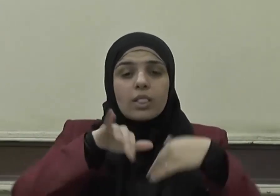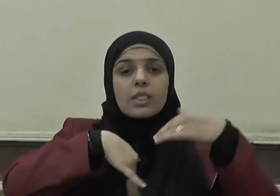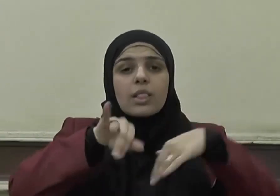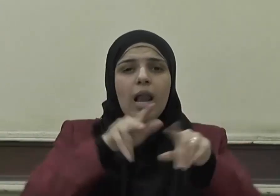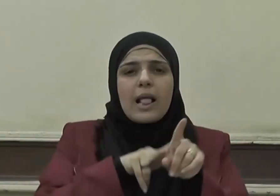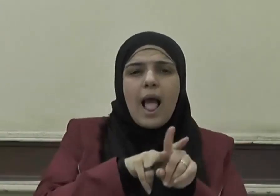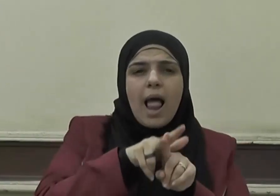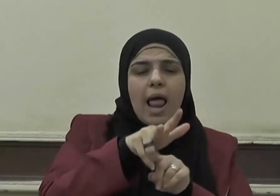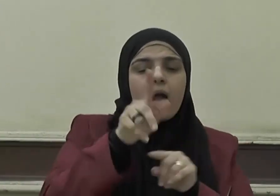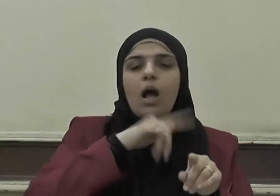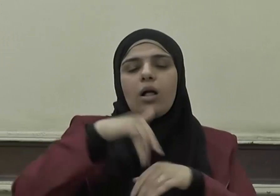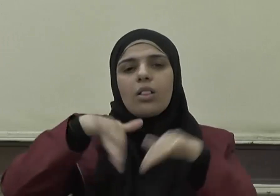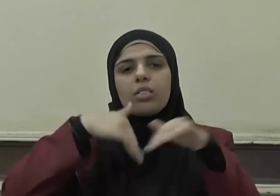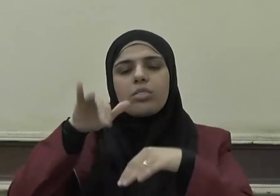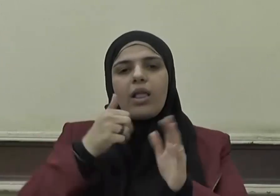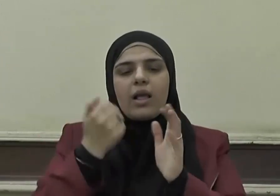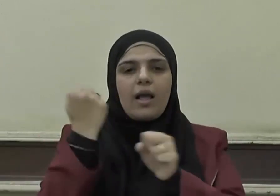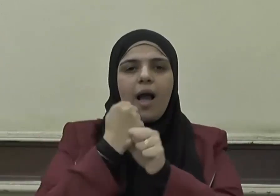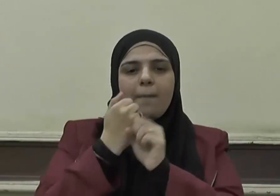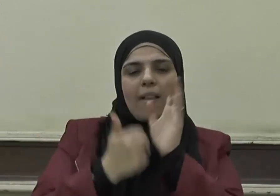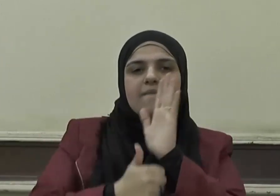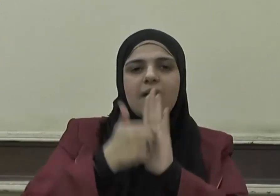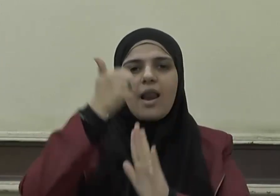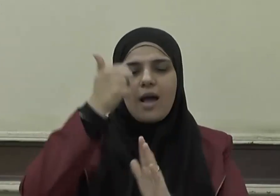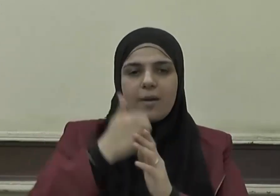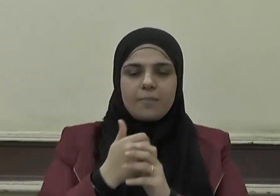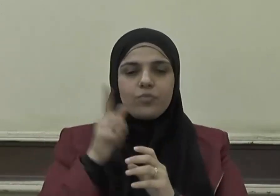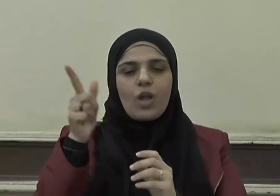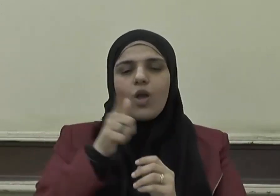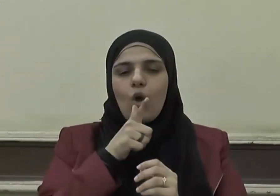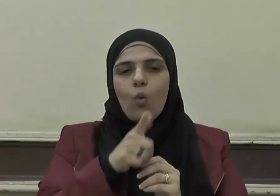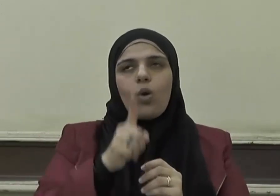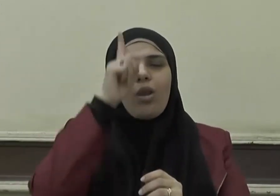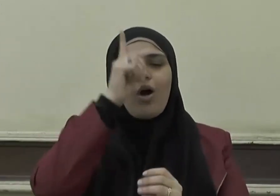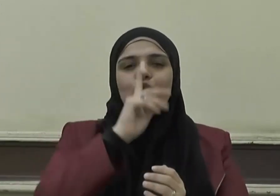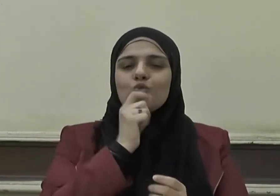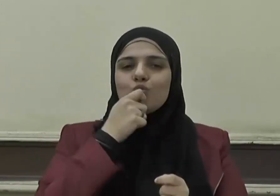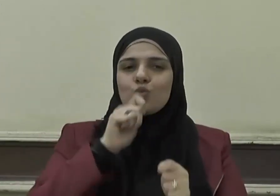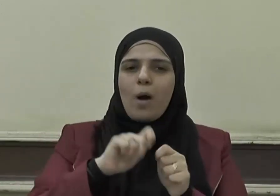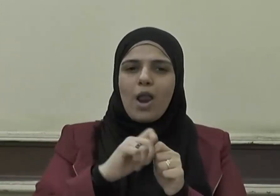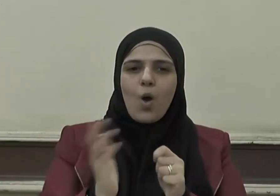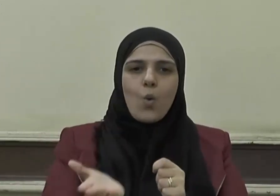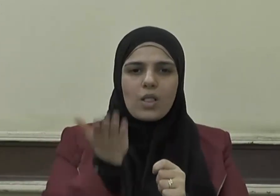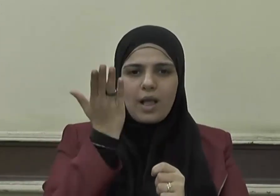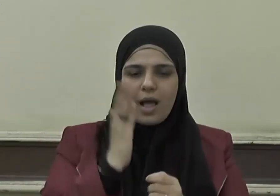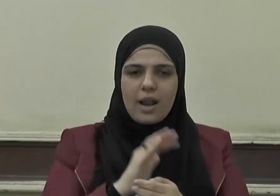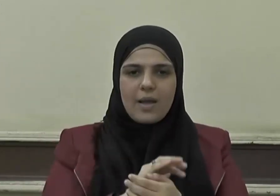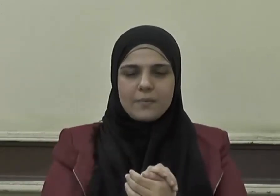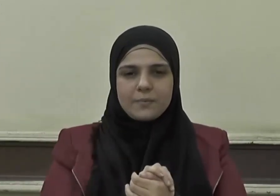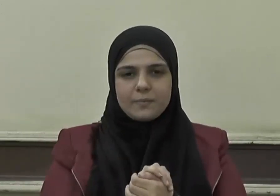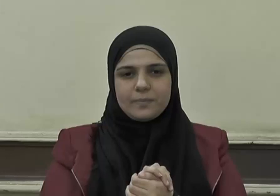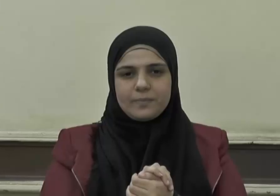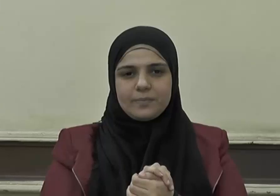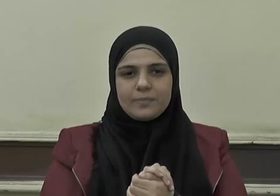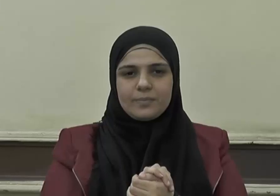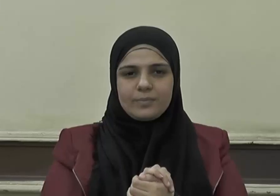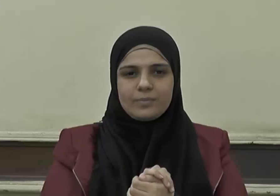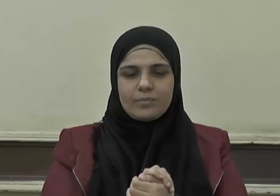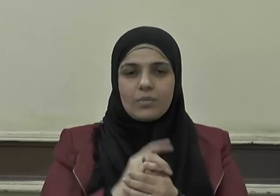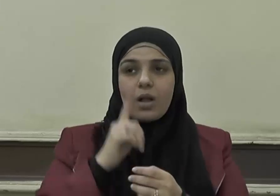طريق النجاة والفلاح حيث يقول الحق سبحانه وتعالى لقد